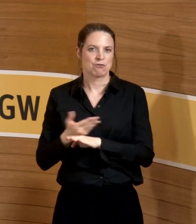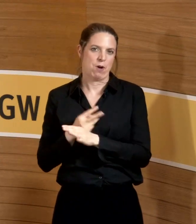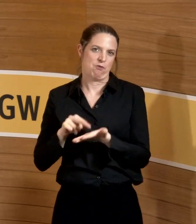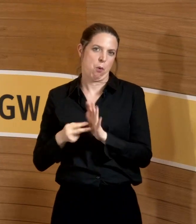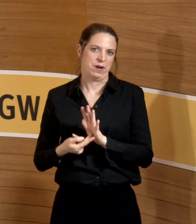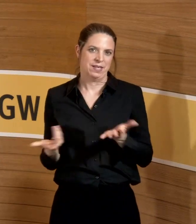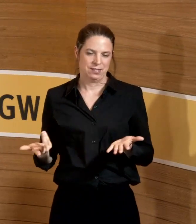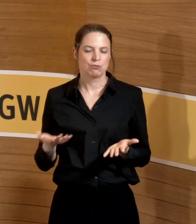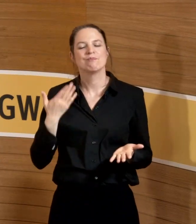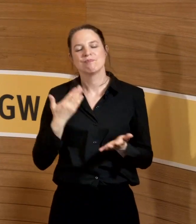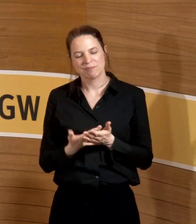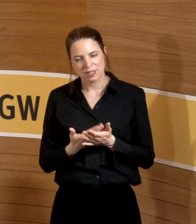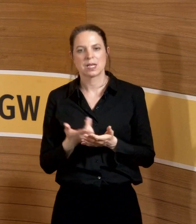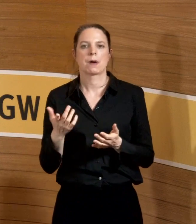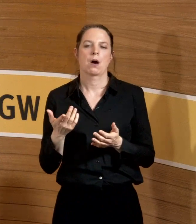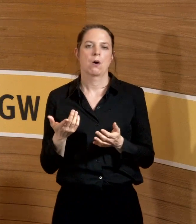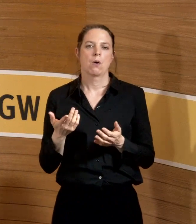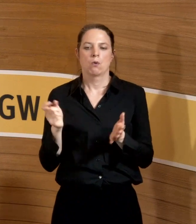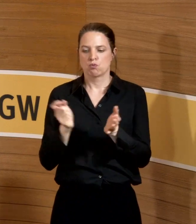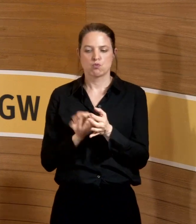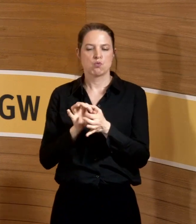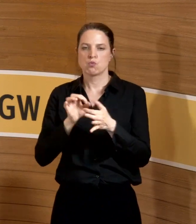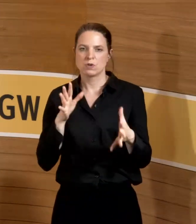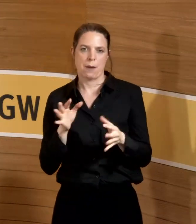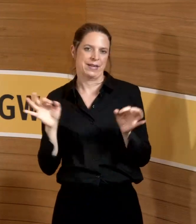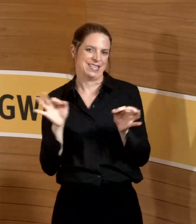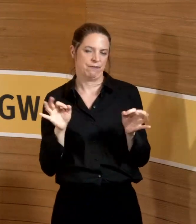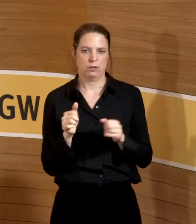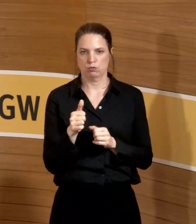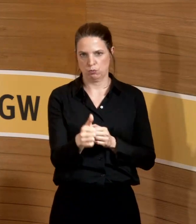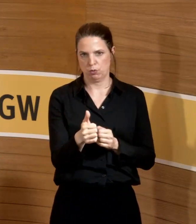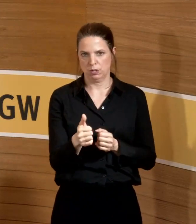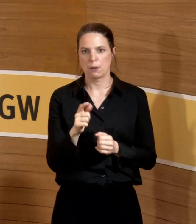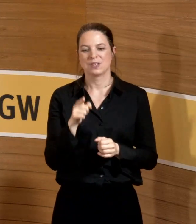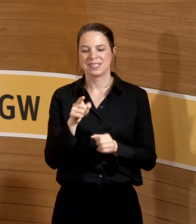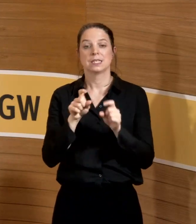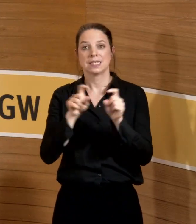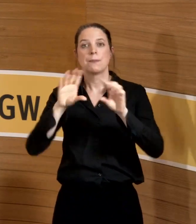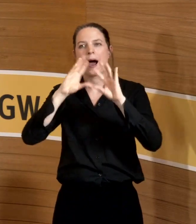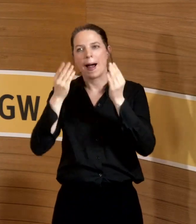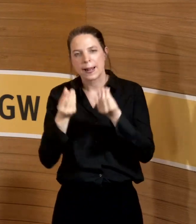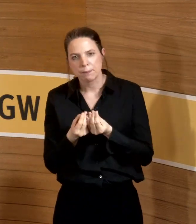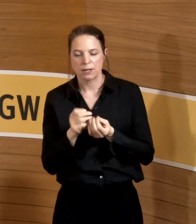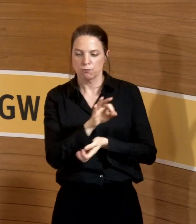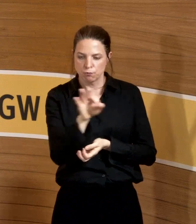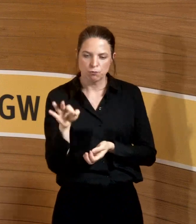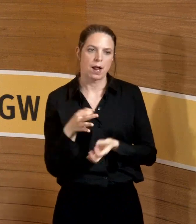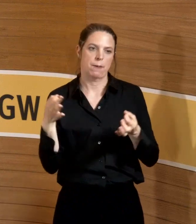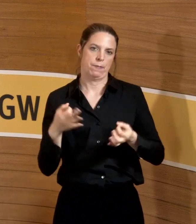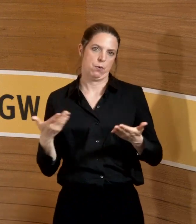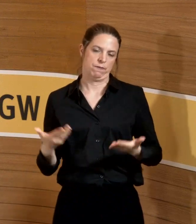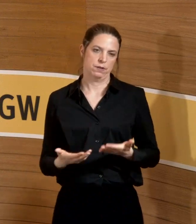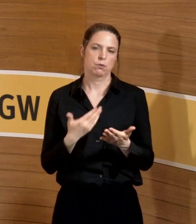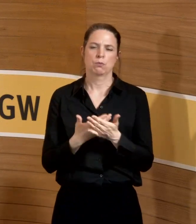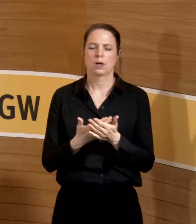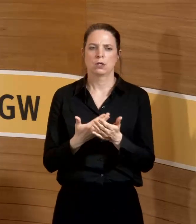anlassunabhängige Gefährdungsbeurteilung aufgebaut, indem wir einfach sagen, was musst du zu diesem Thema grundsätzlich für alle tun? Nehmen Sie jetzt mal